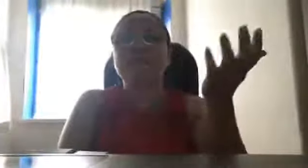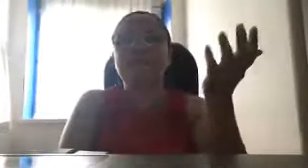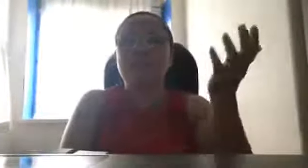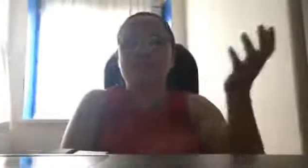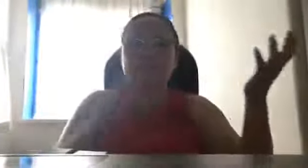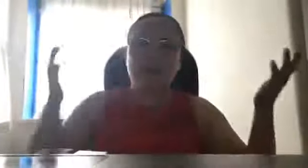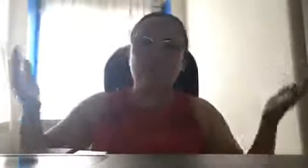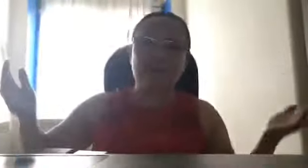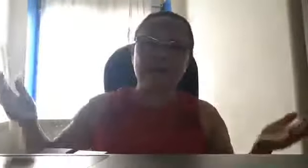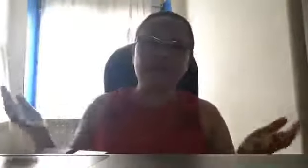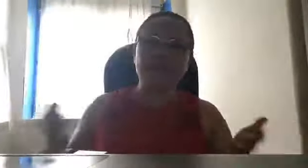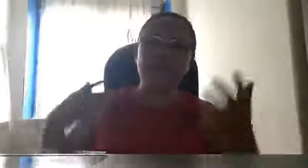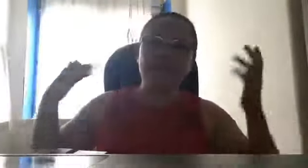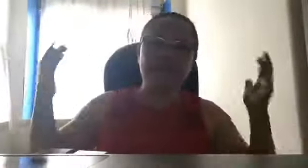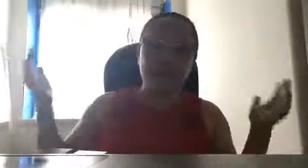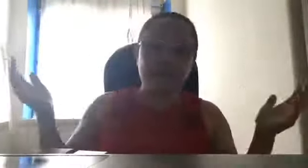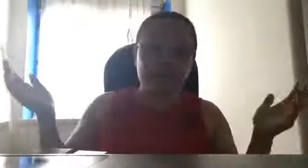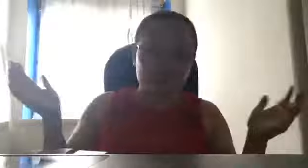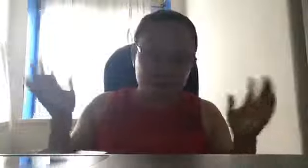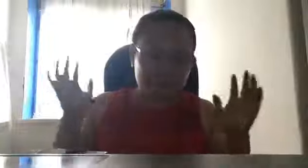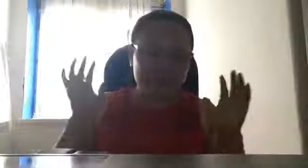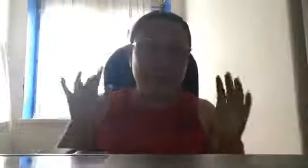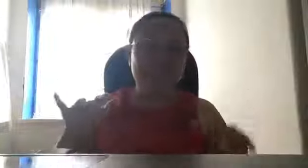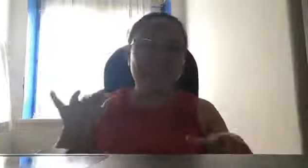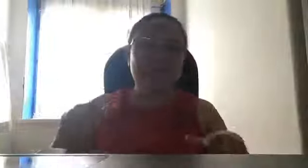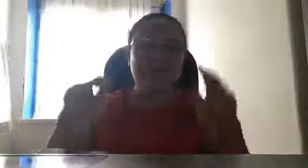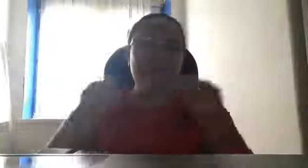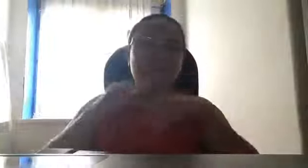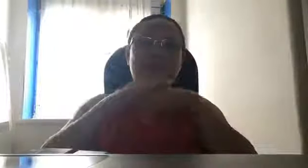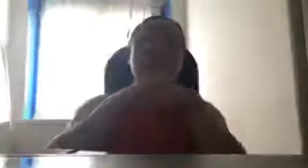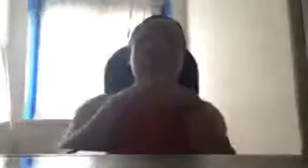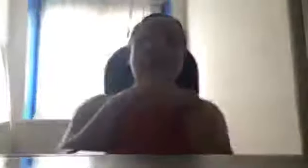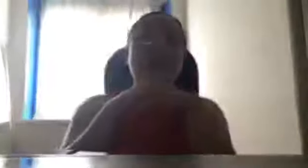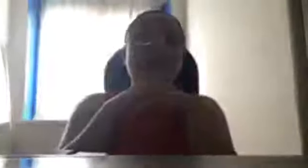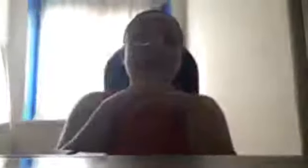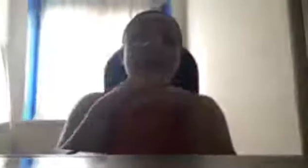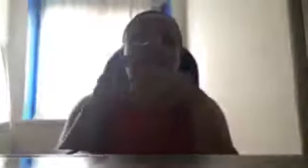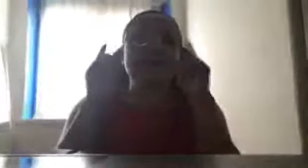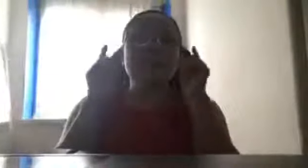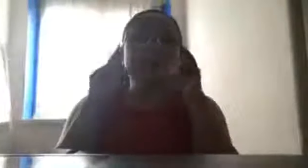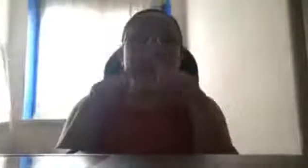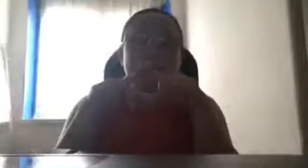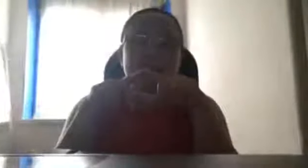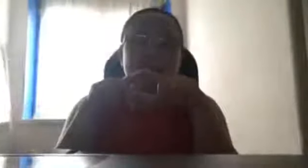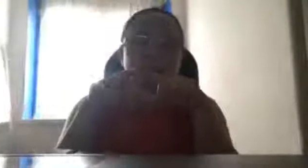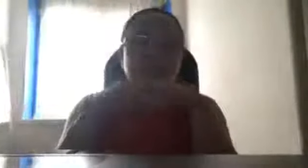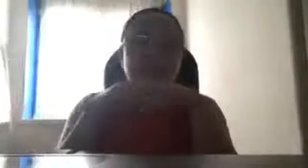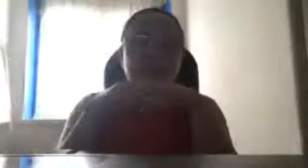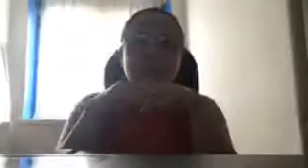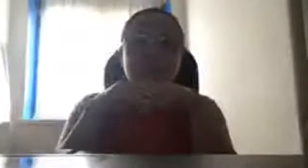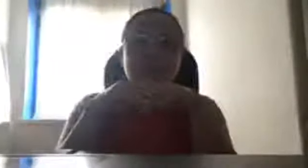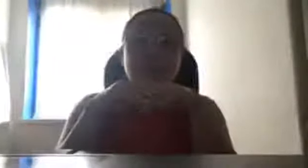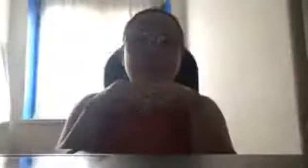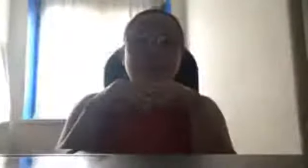makikipag-away kami, magiging revolusyonaryo kami. Ang ipinaglalaban po namin noon